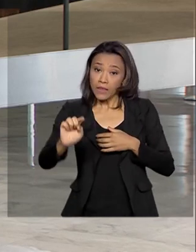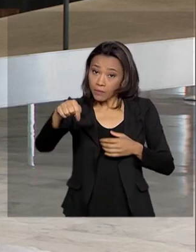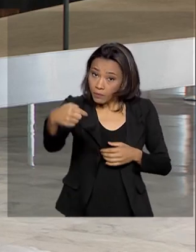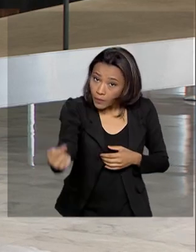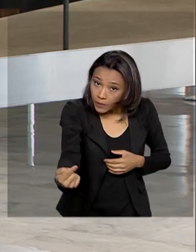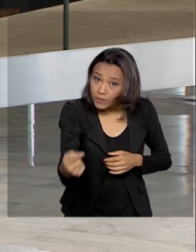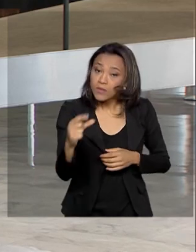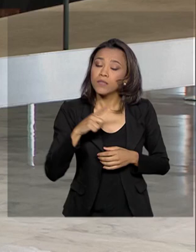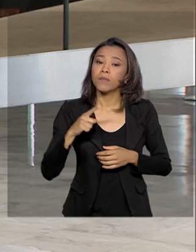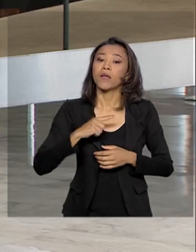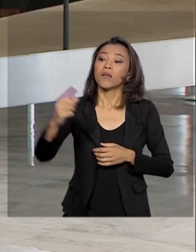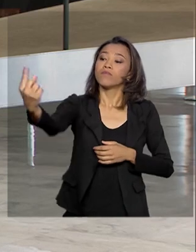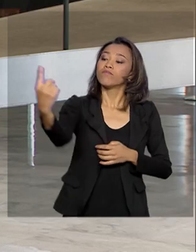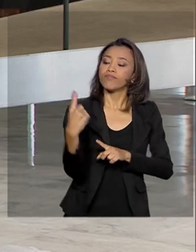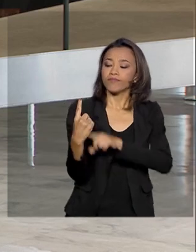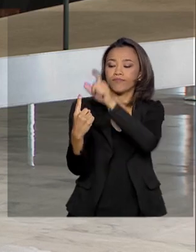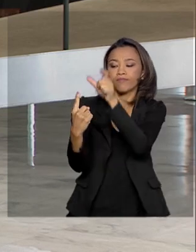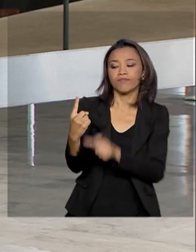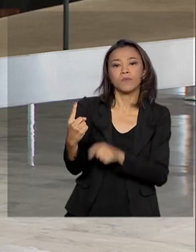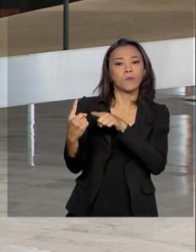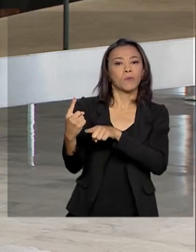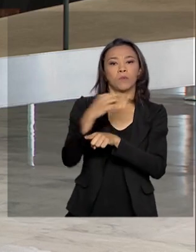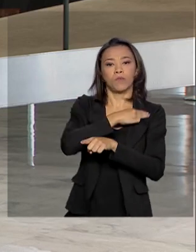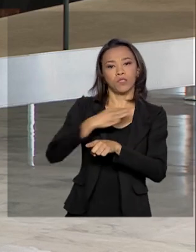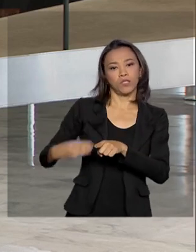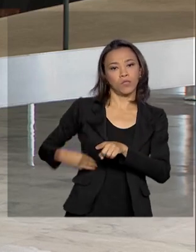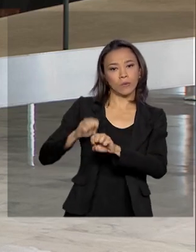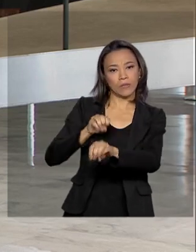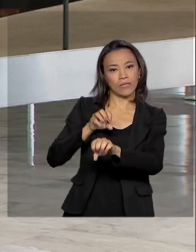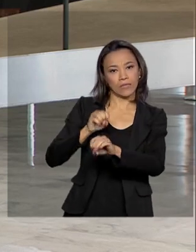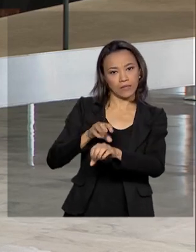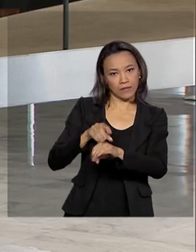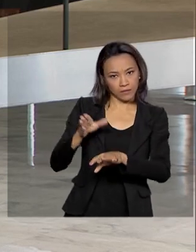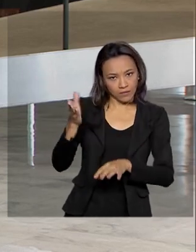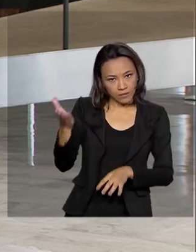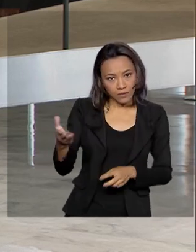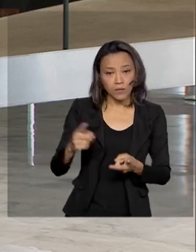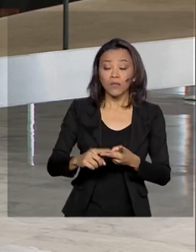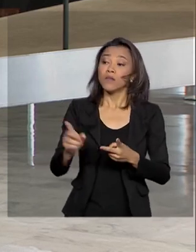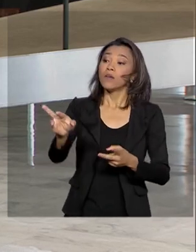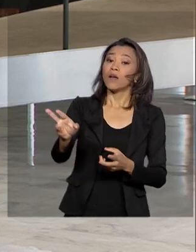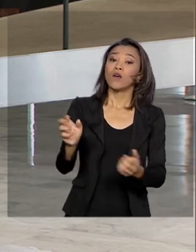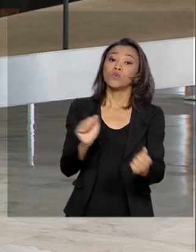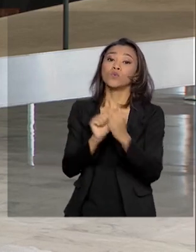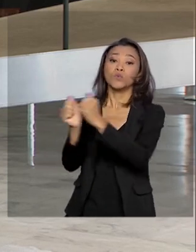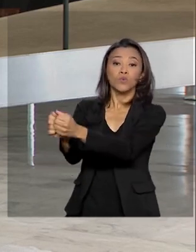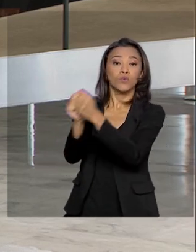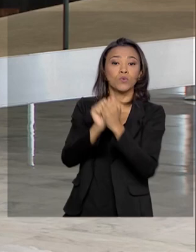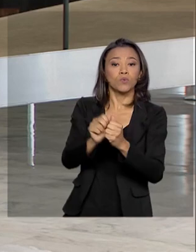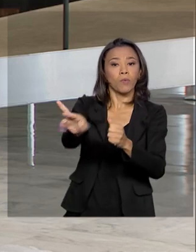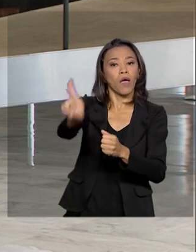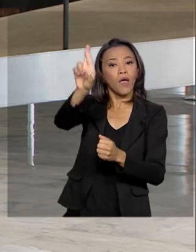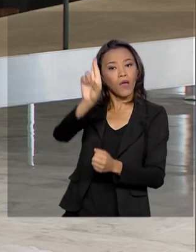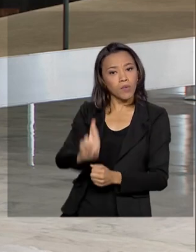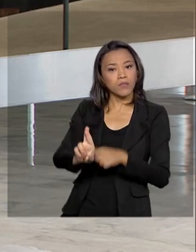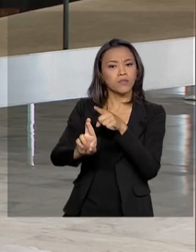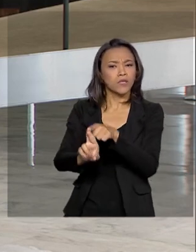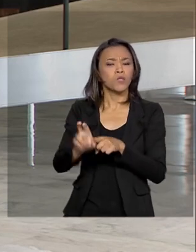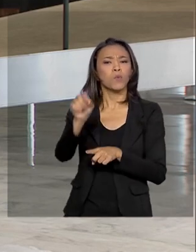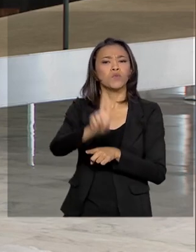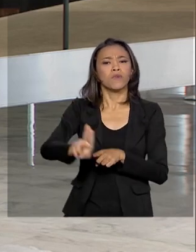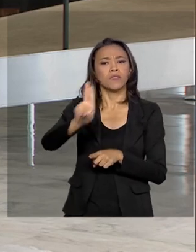Bolsonaro recebe o ministro da Educação, Abraham Wentraub, acompanhado do representante de uma universidade norte